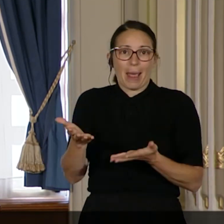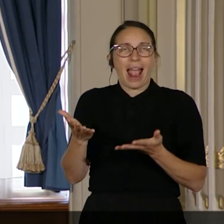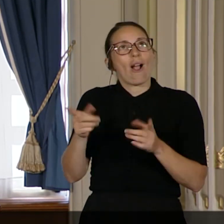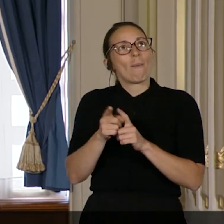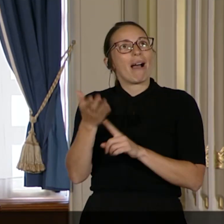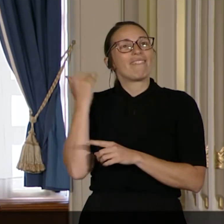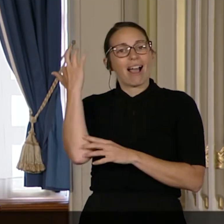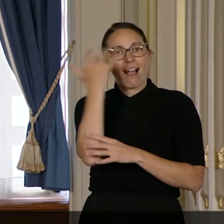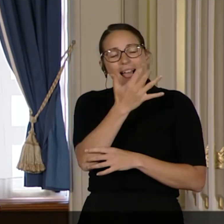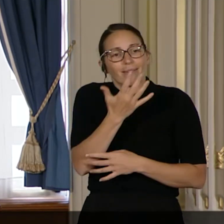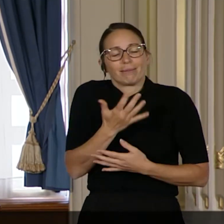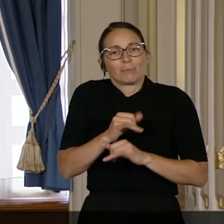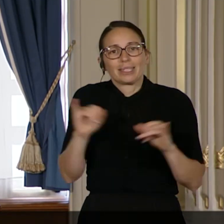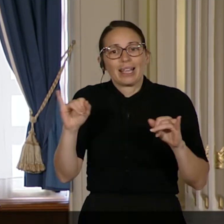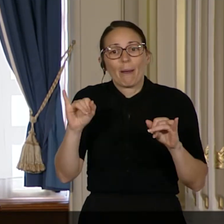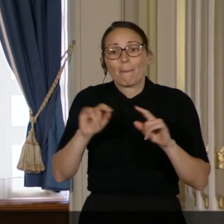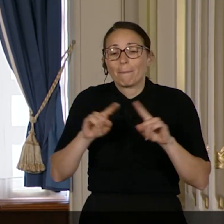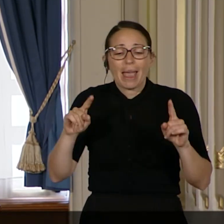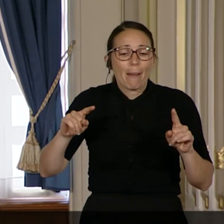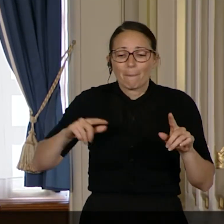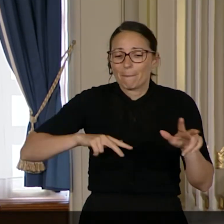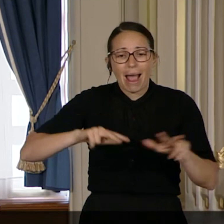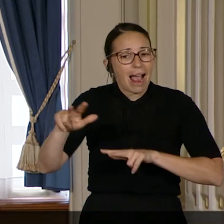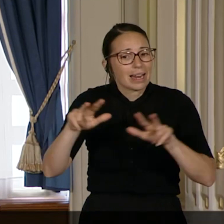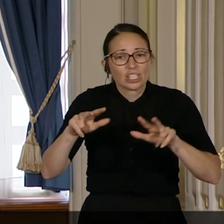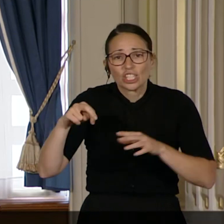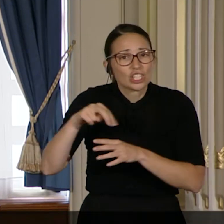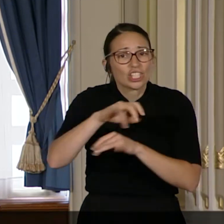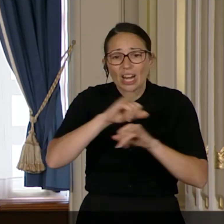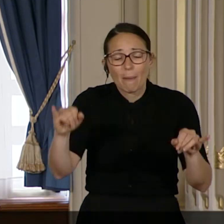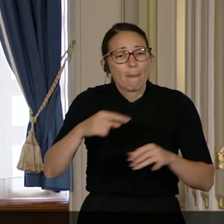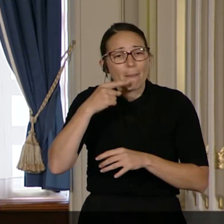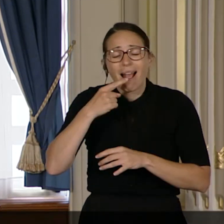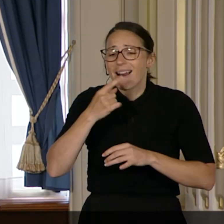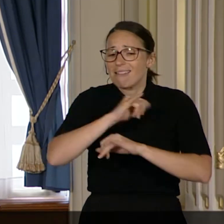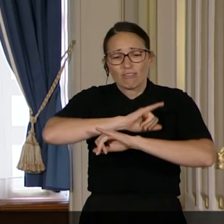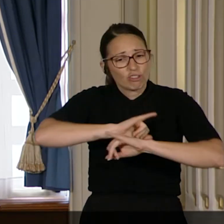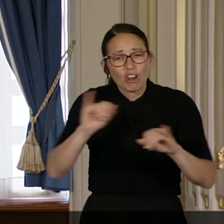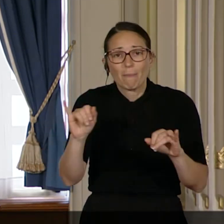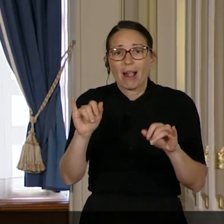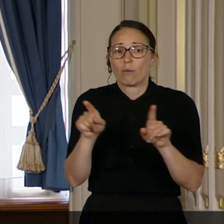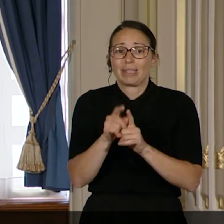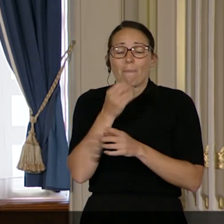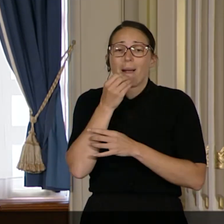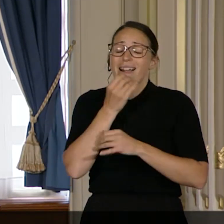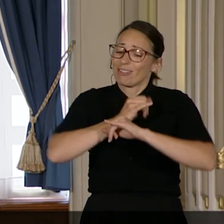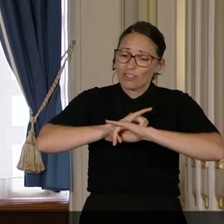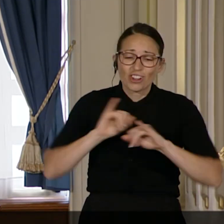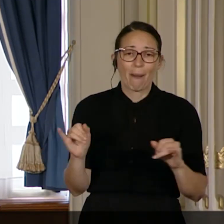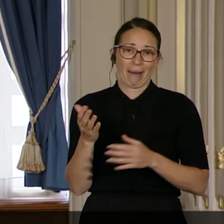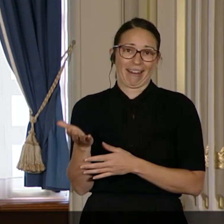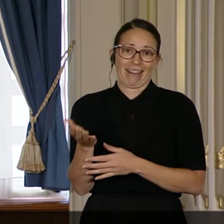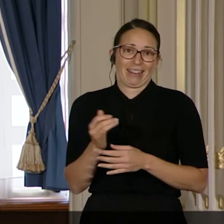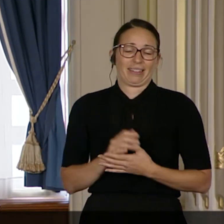je le rêvais, mais elle ne marchera jamais, elle ne parlera jamais et elle ne mangera jamais.